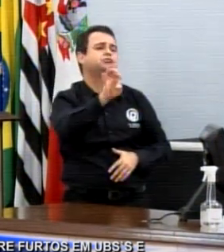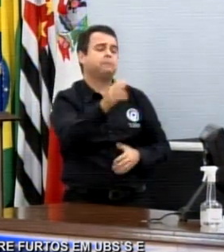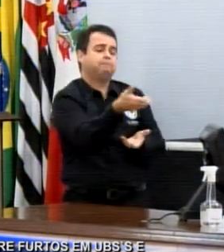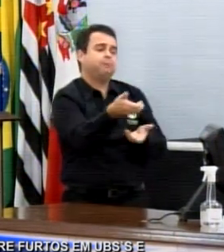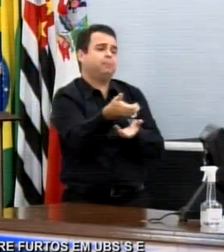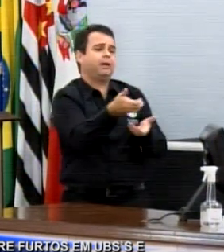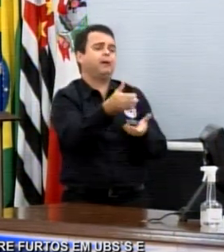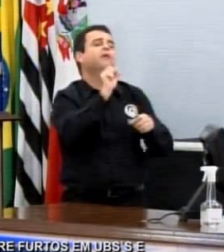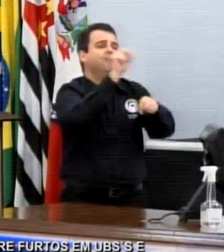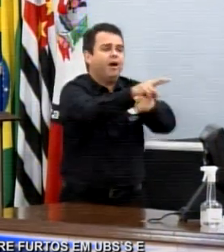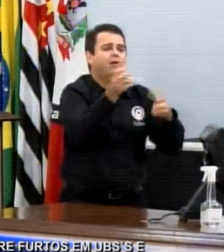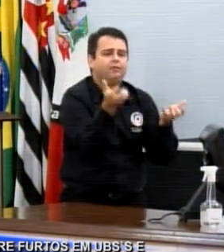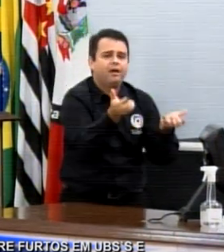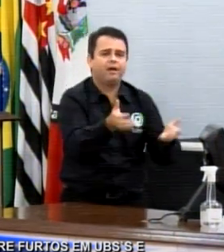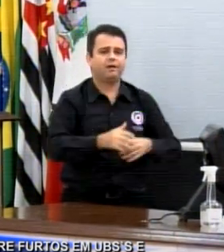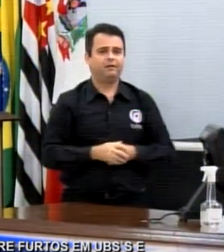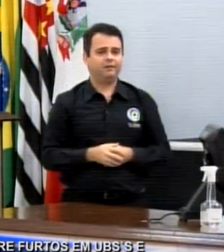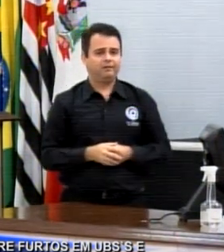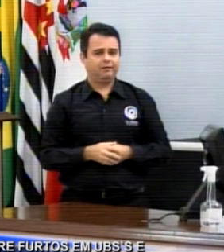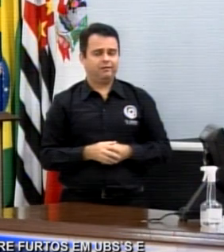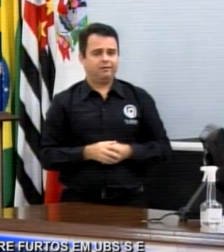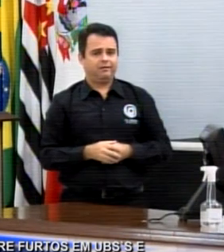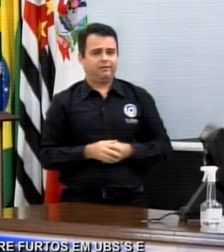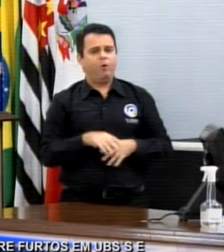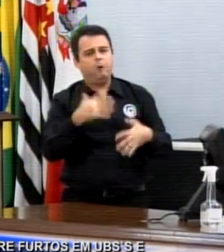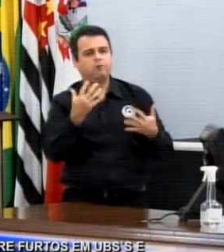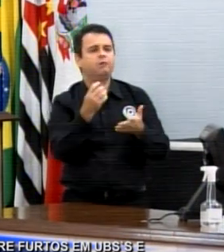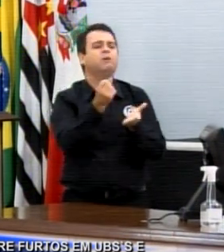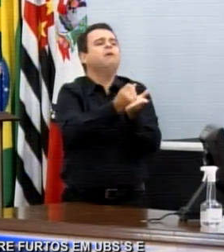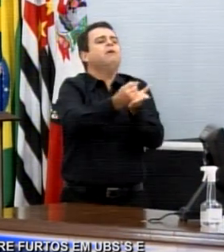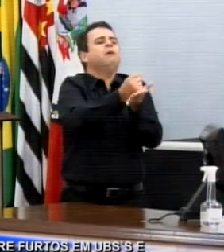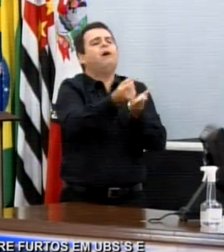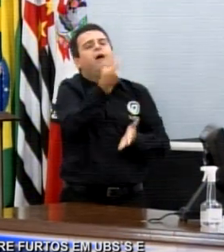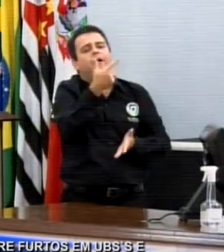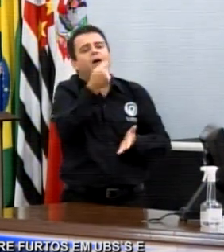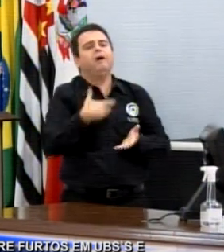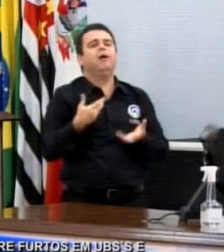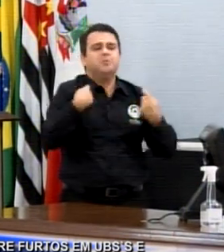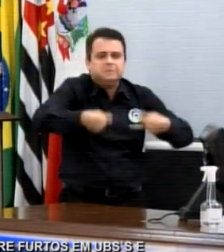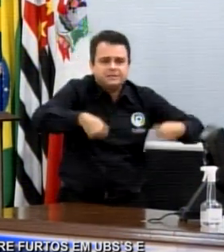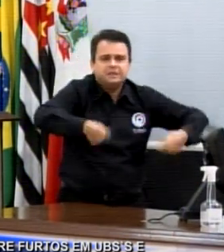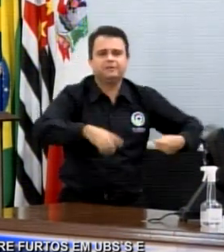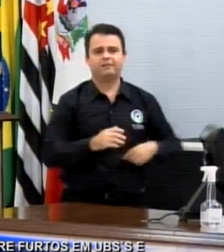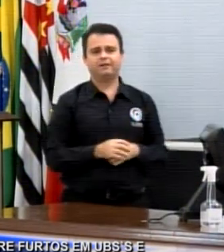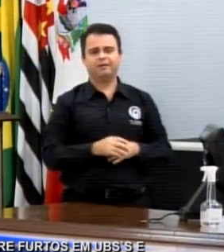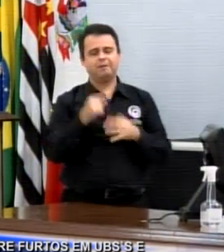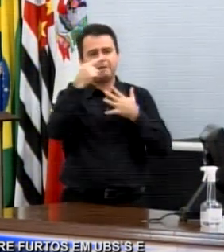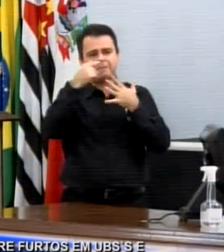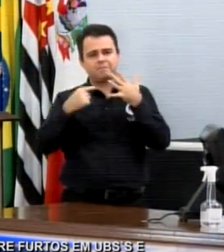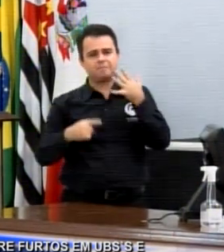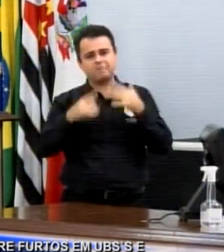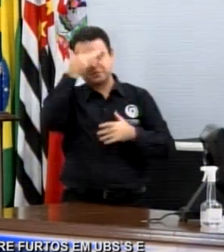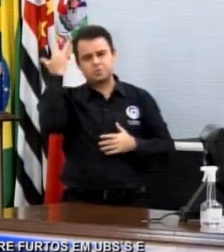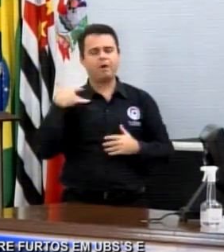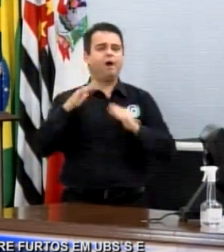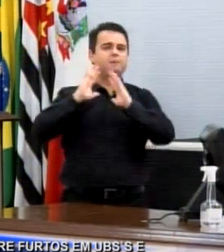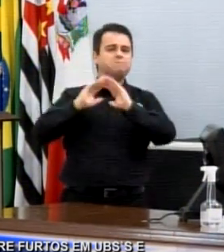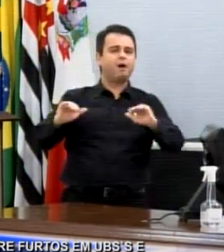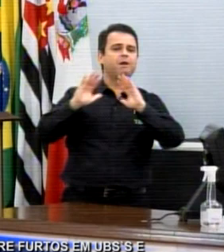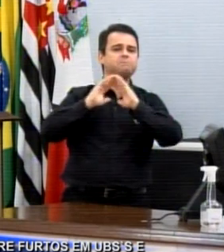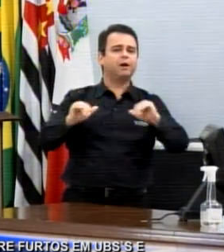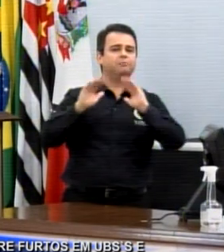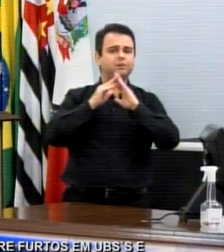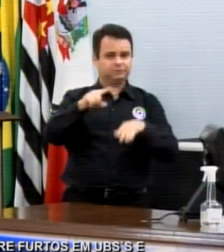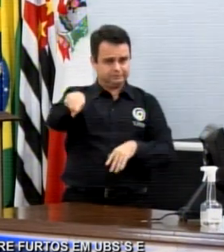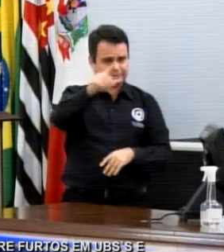Mas eu duvido que algum de vocês, tendo a sensibilidade que tem no coração, deixe de atender o município. Duvido que vocês falem isso para ele. Duvido que vocês não